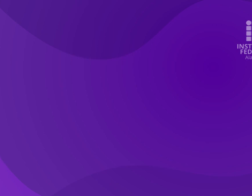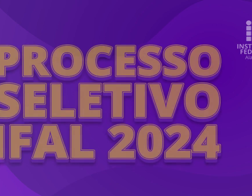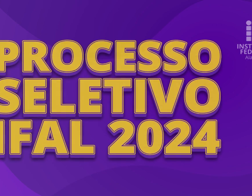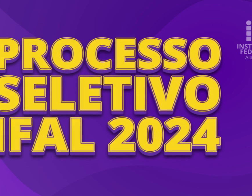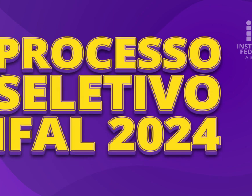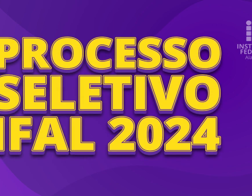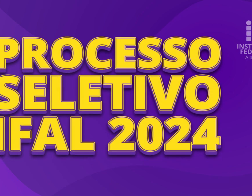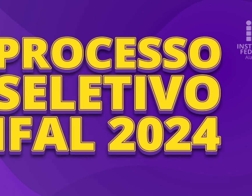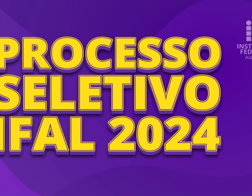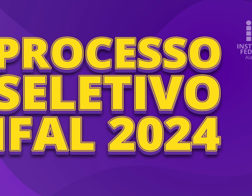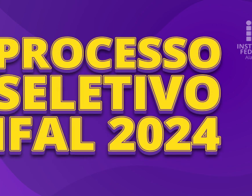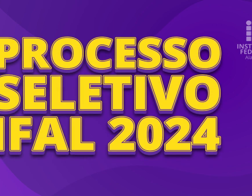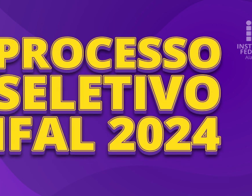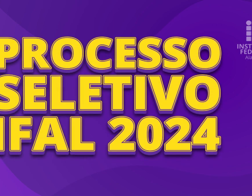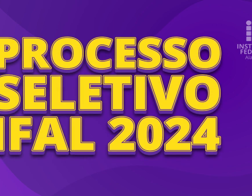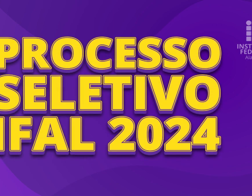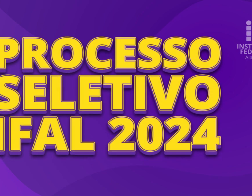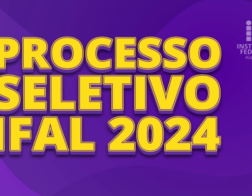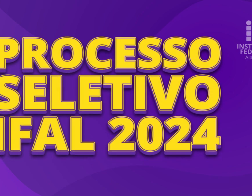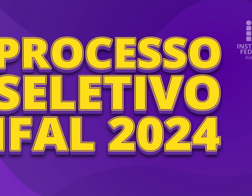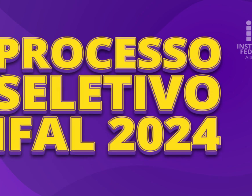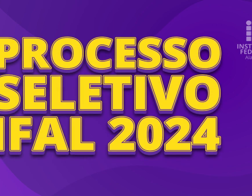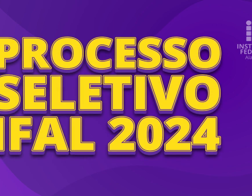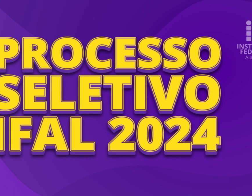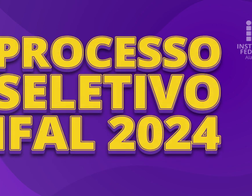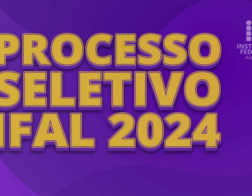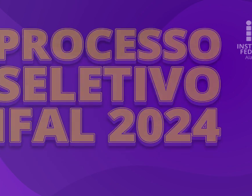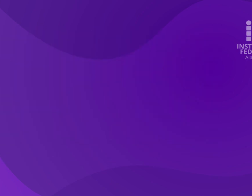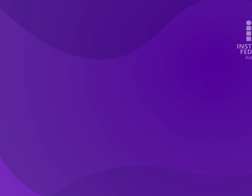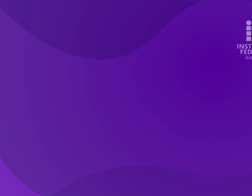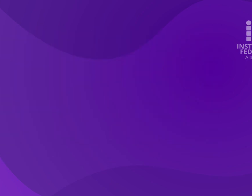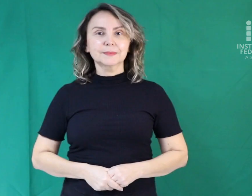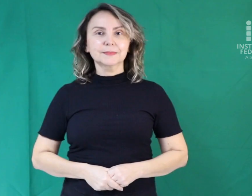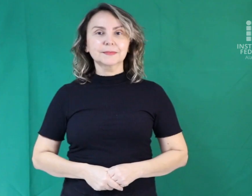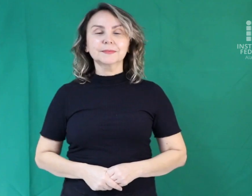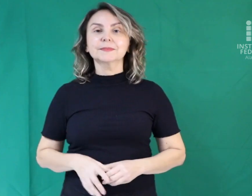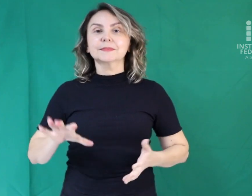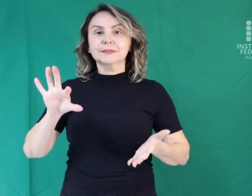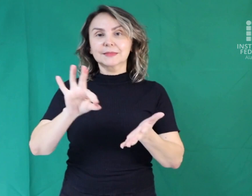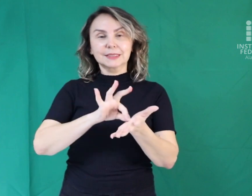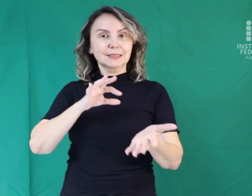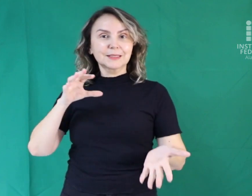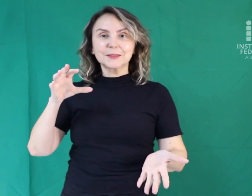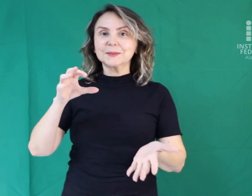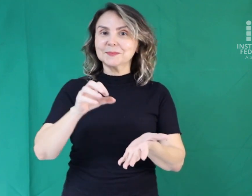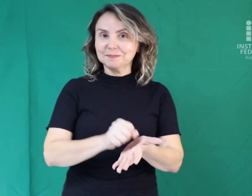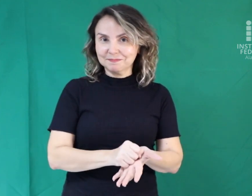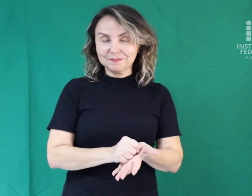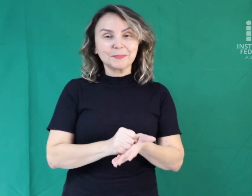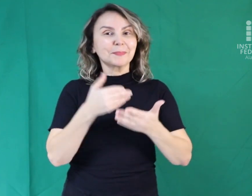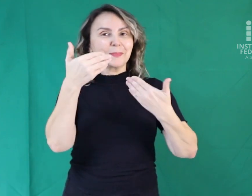Processo Seletivo e FAO 2024 As inscrições para o Exame de Seleção